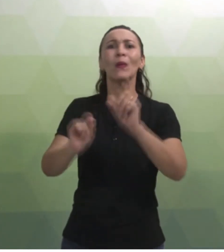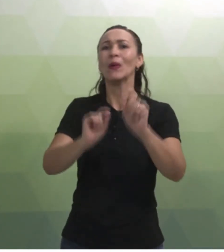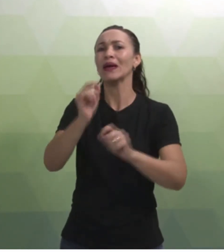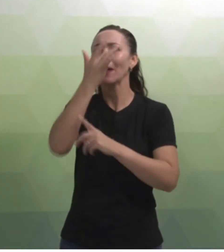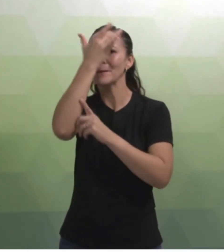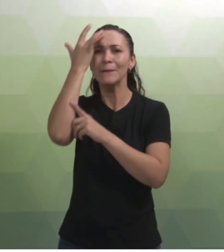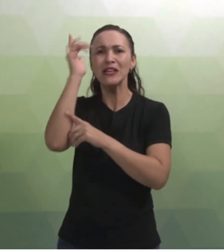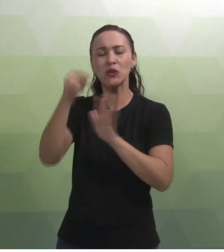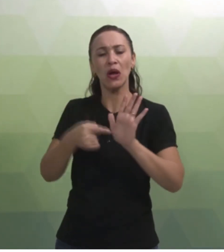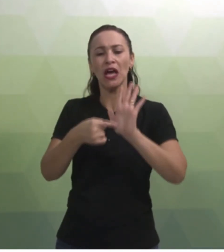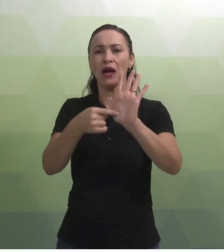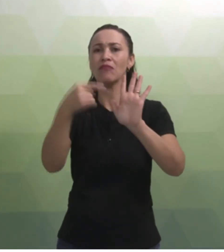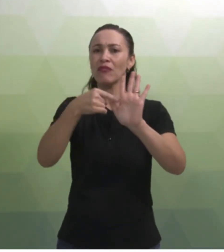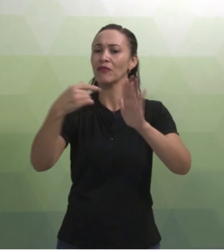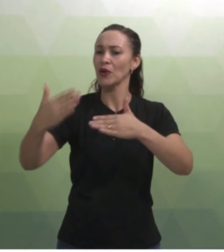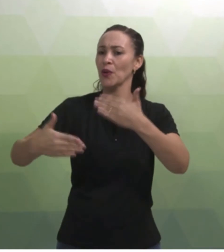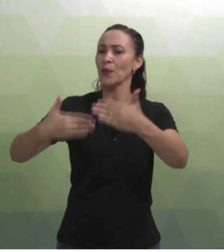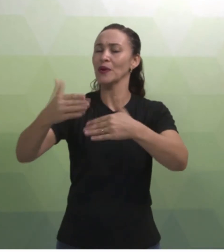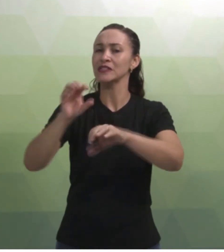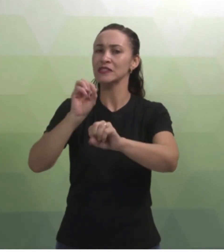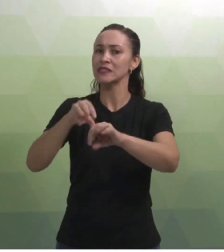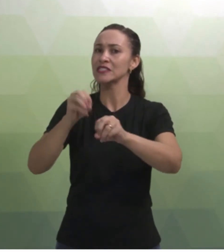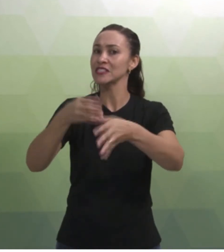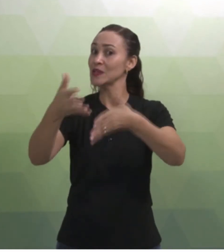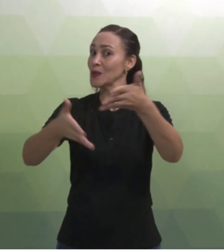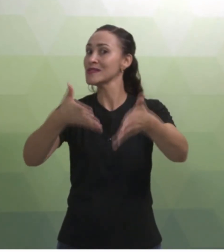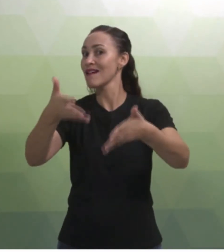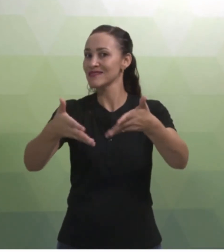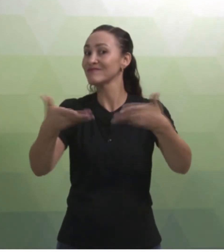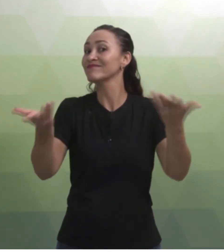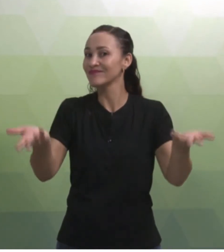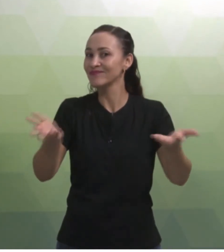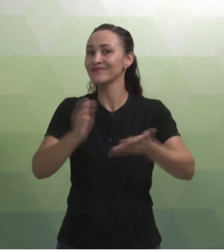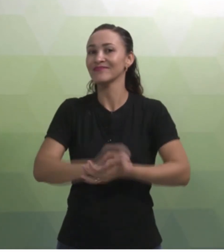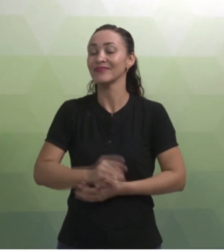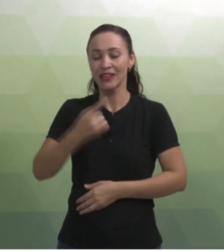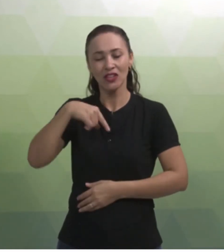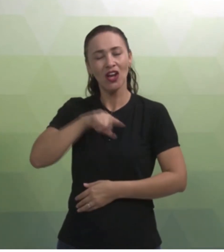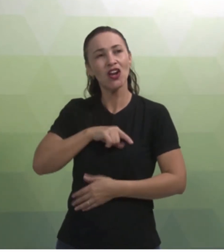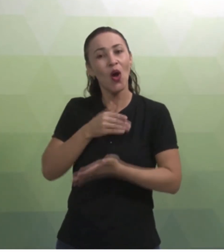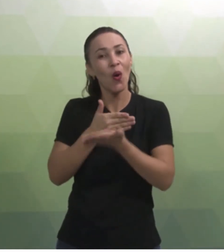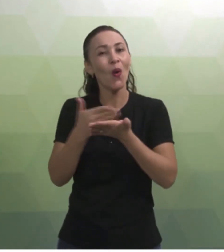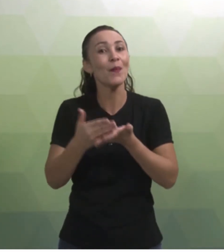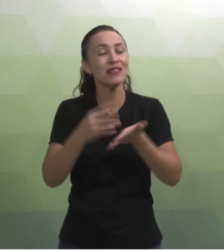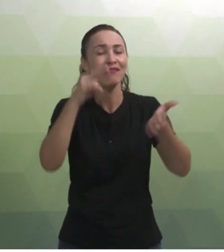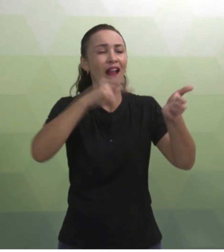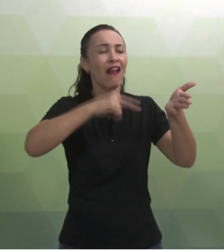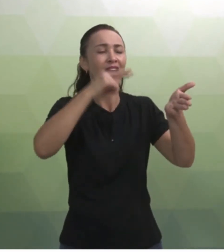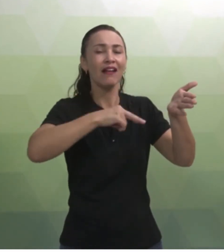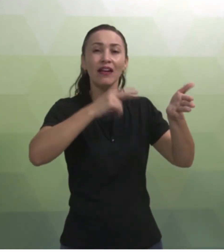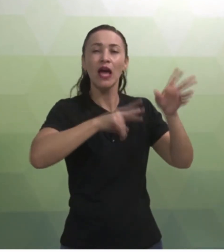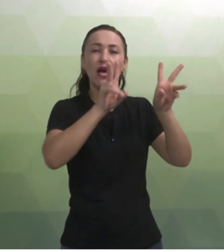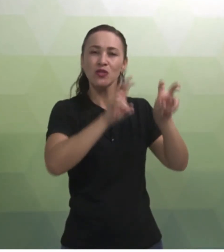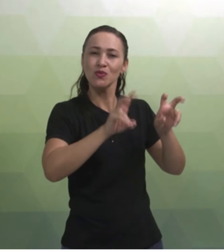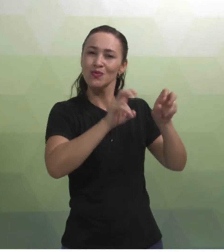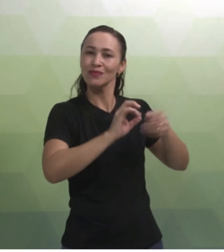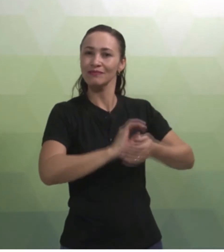pessoas que se destacaram nesse processo de ensino da língua de sinais? Então, vamos começar a ler sobre isso. Estratégias de